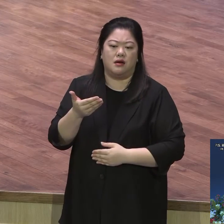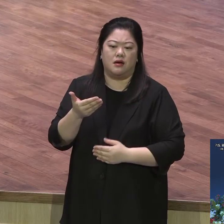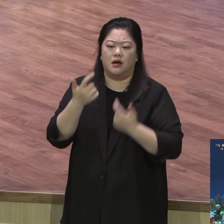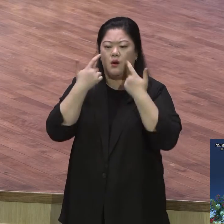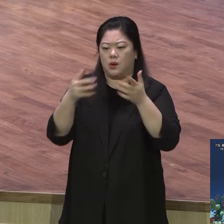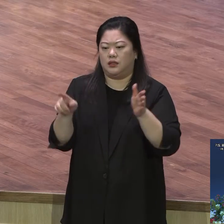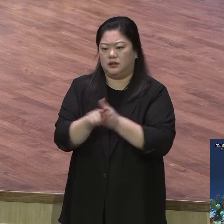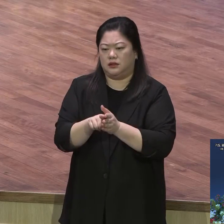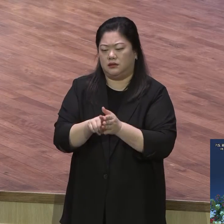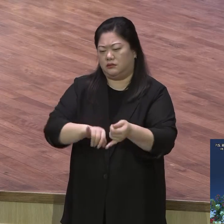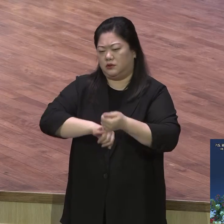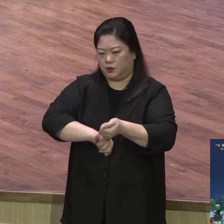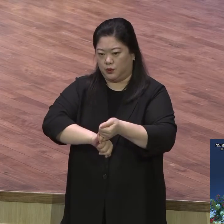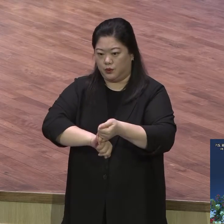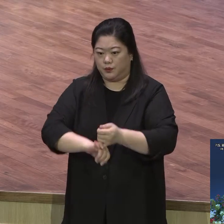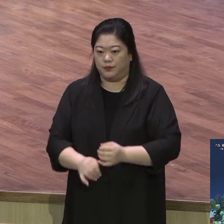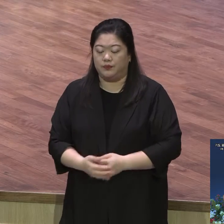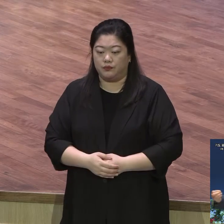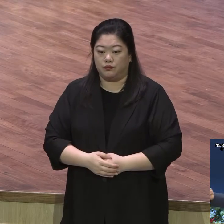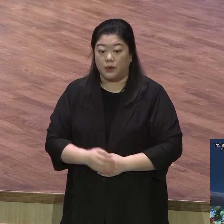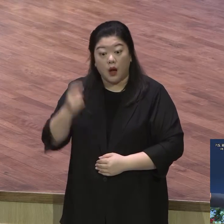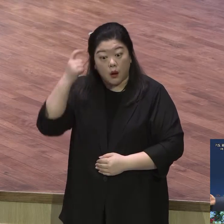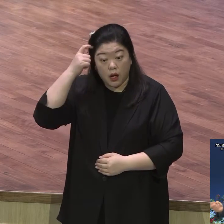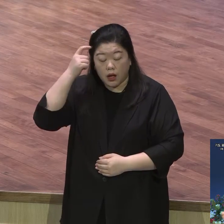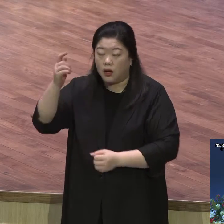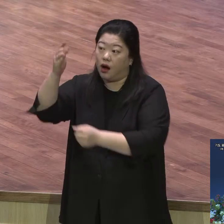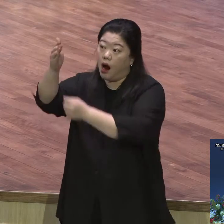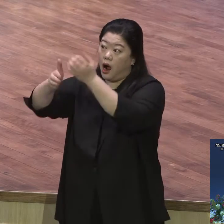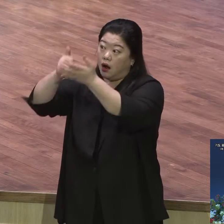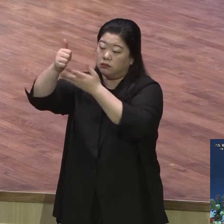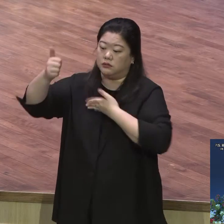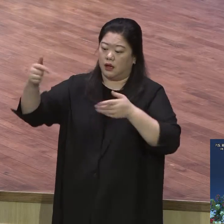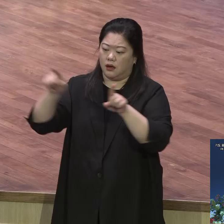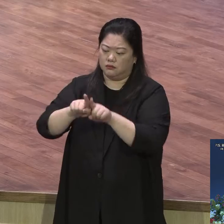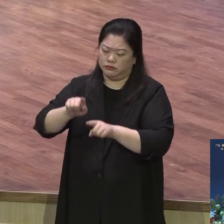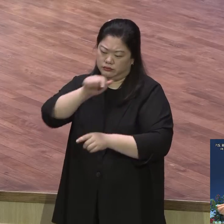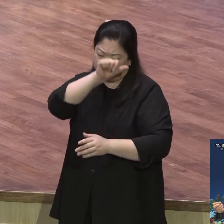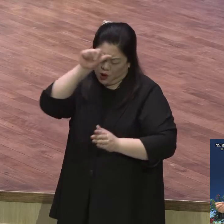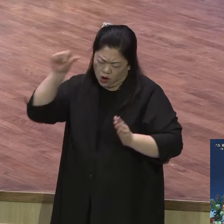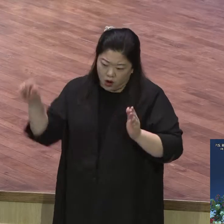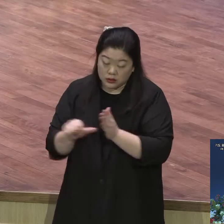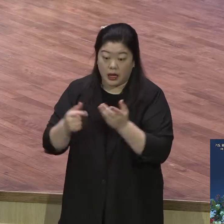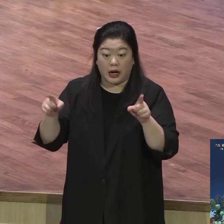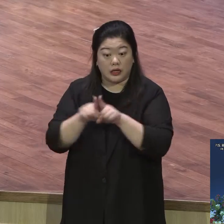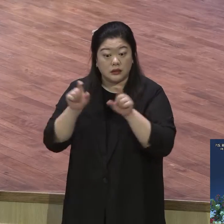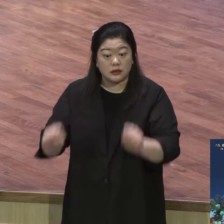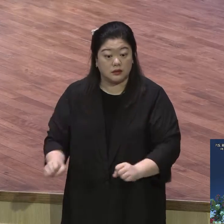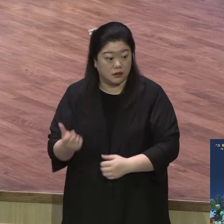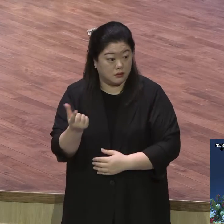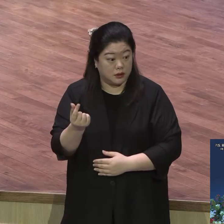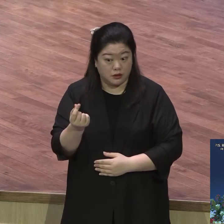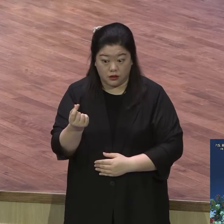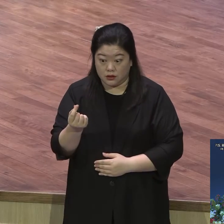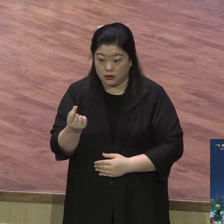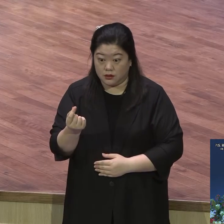함께이시면서 영원토록 나를 인도하신다. 나와 함께이신다. 믿습니까? 나 너무